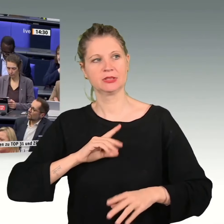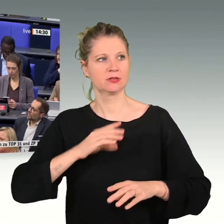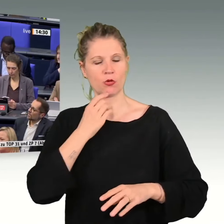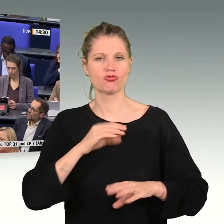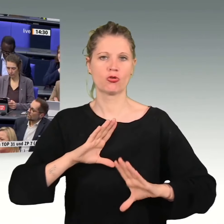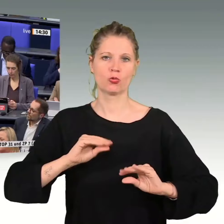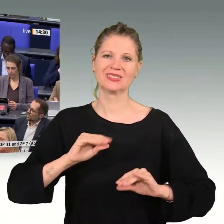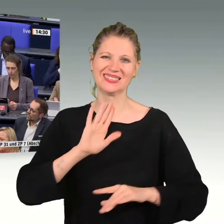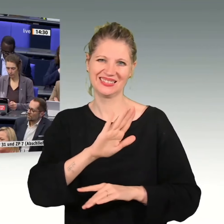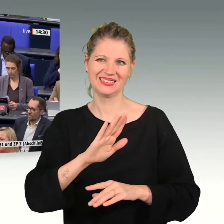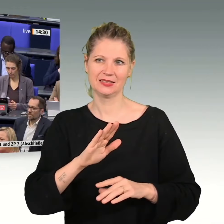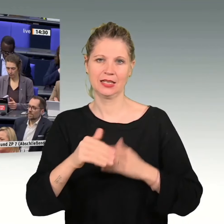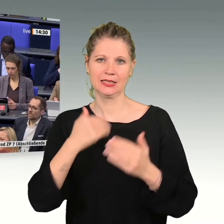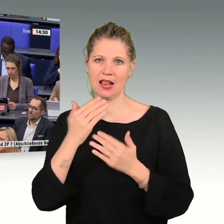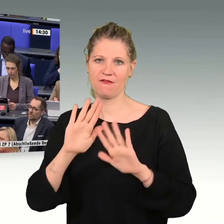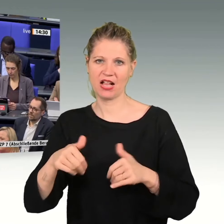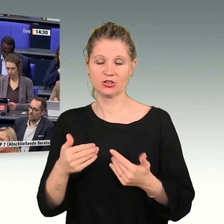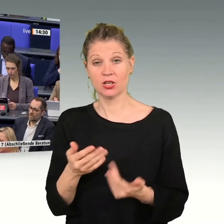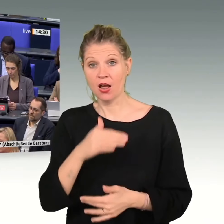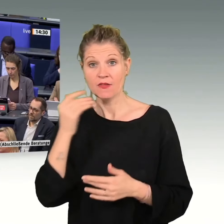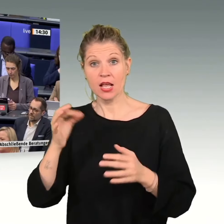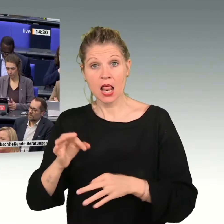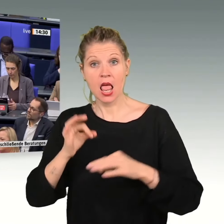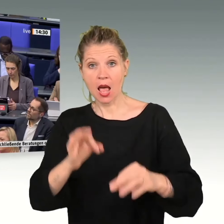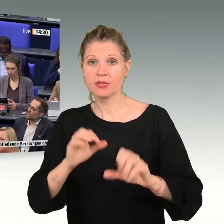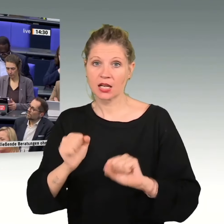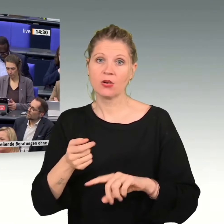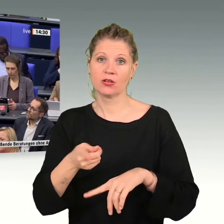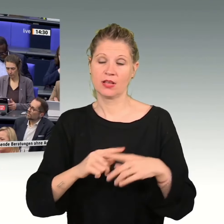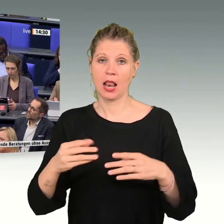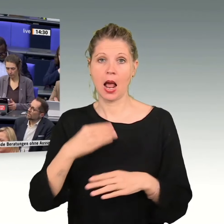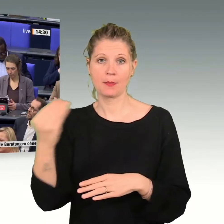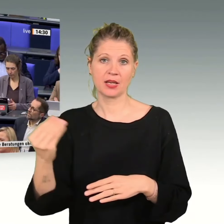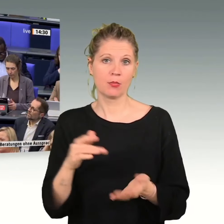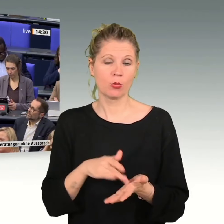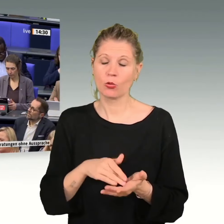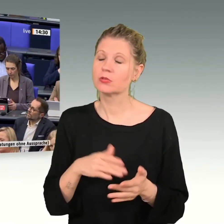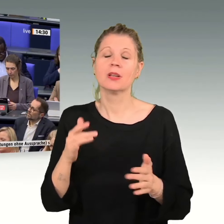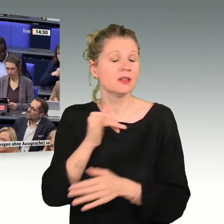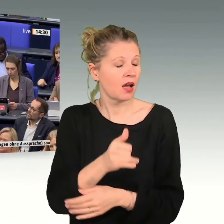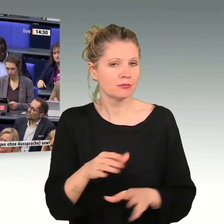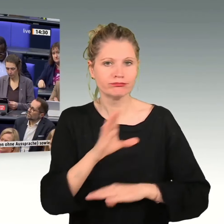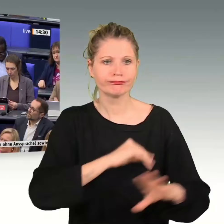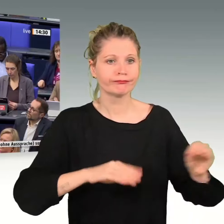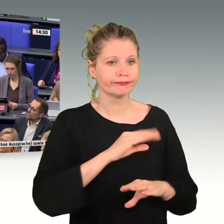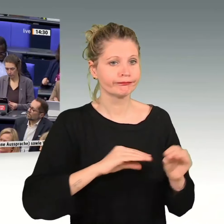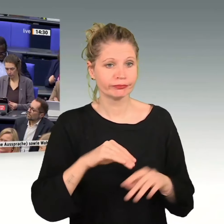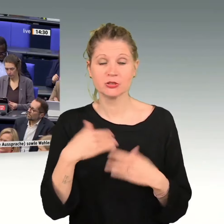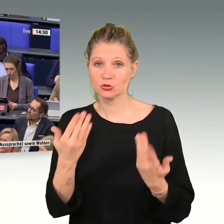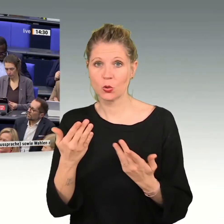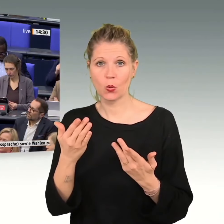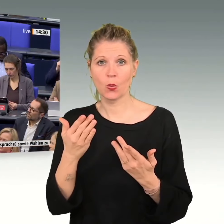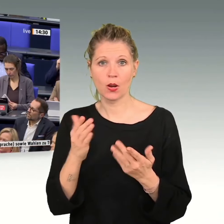Und wer sehr viel erbt, der kann auch davon etwas abgeben, weil dann ist es die Aufgabe der